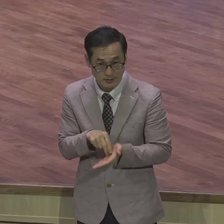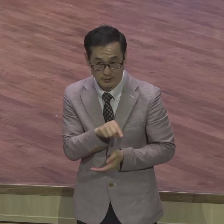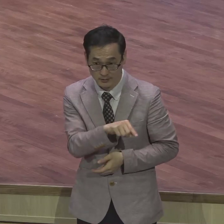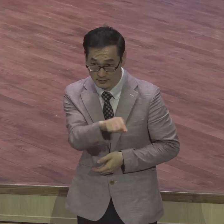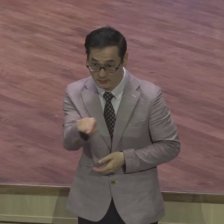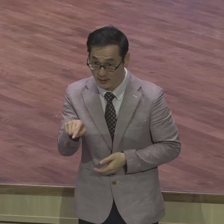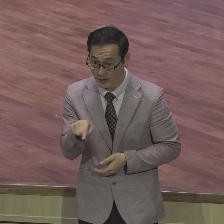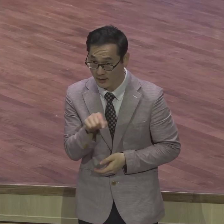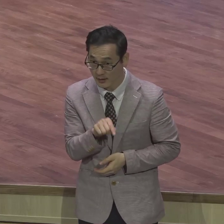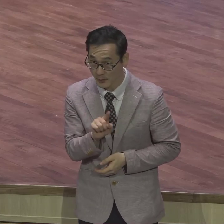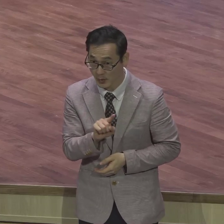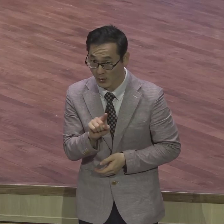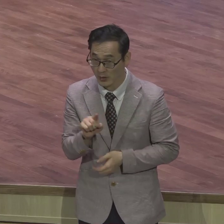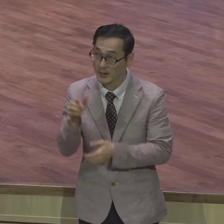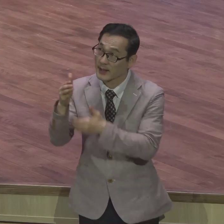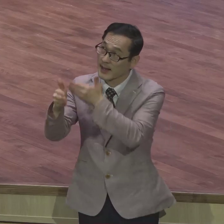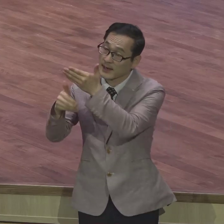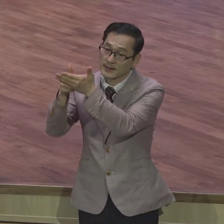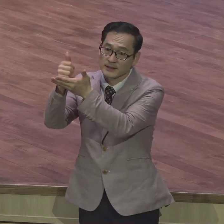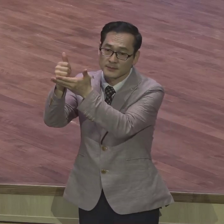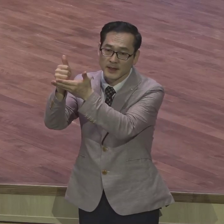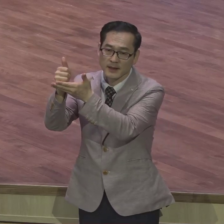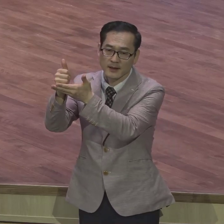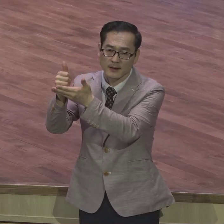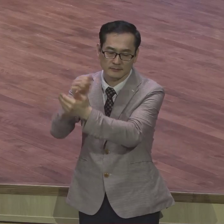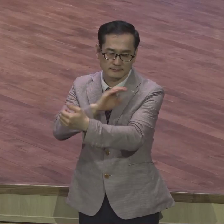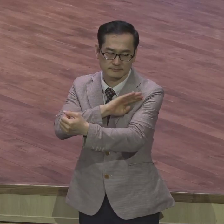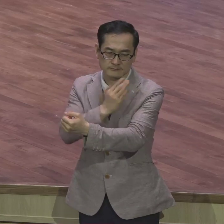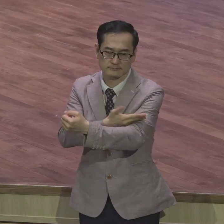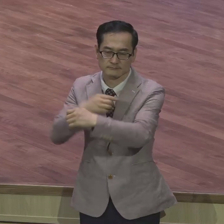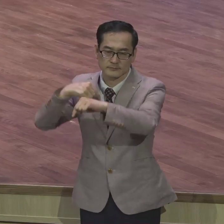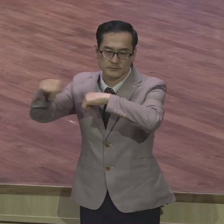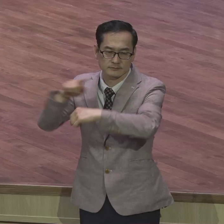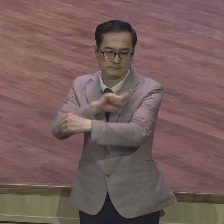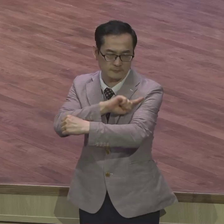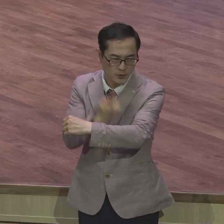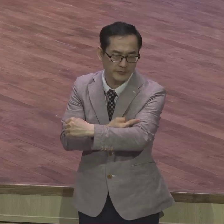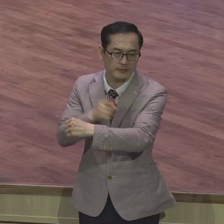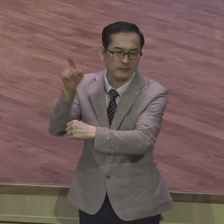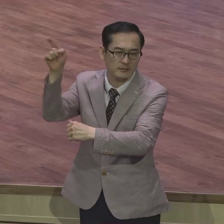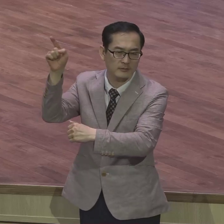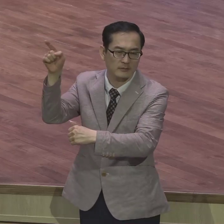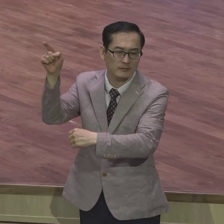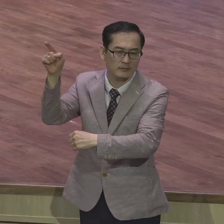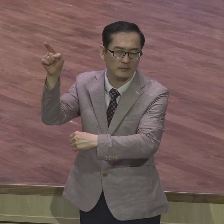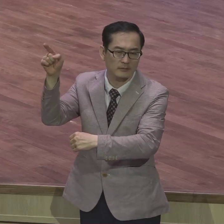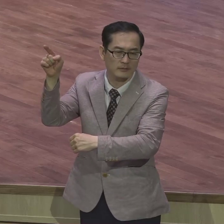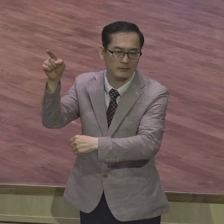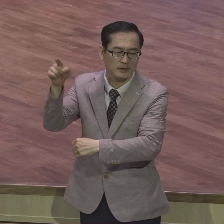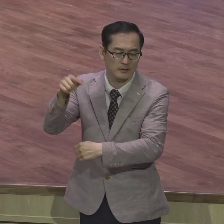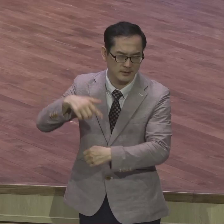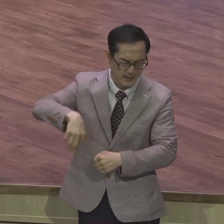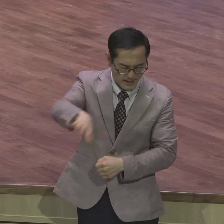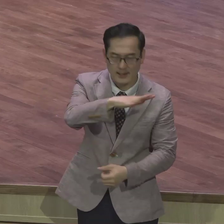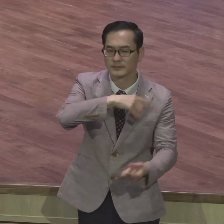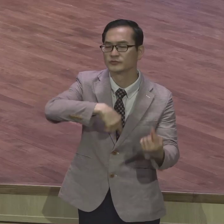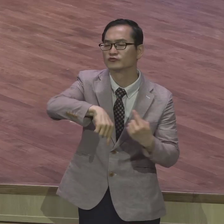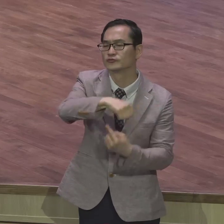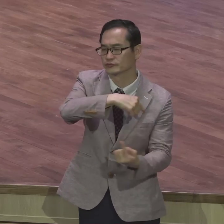하나님의 절대주권 속에서 진행이 되고 있다 특별히 여러분 개인의 길을 나눈